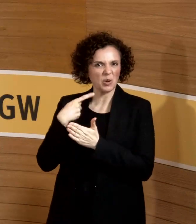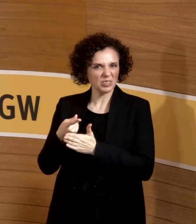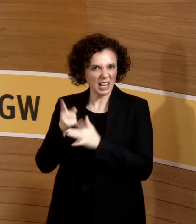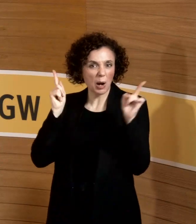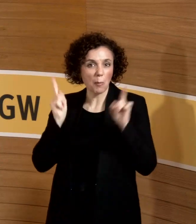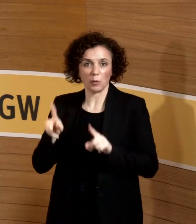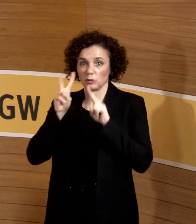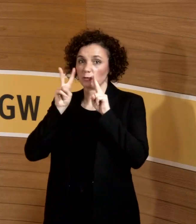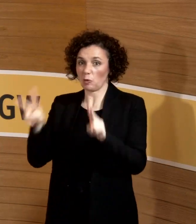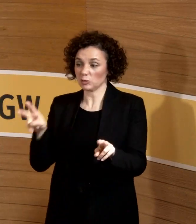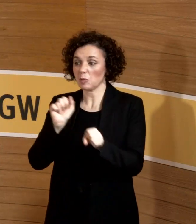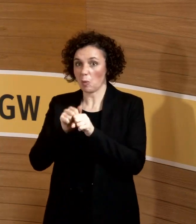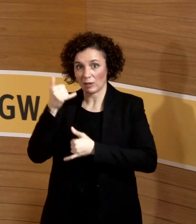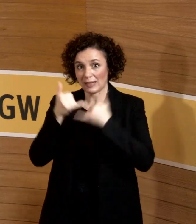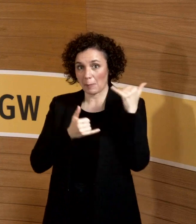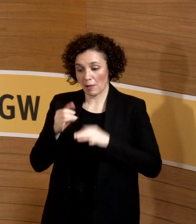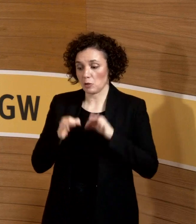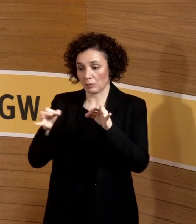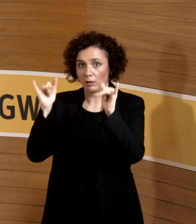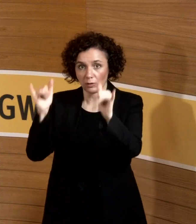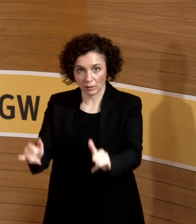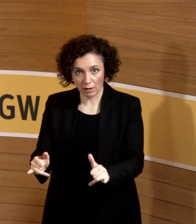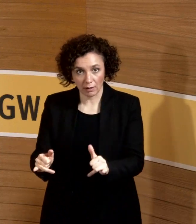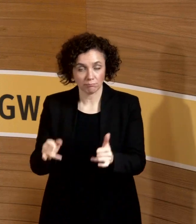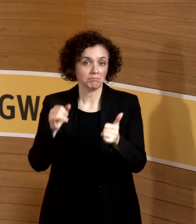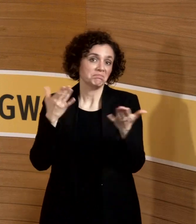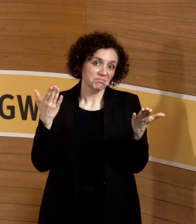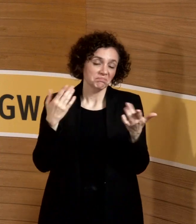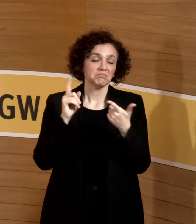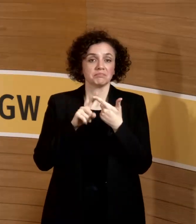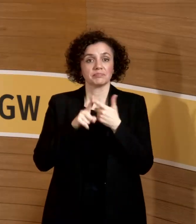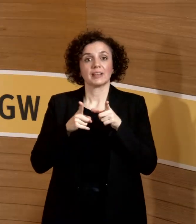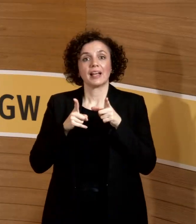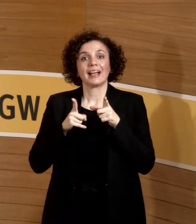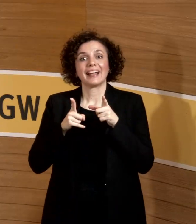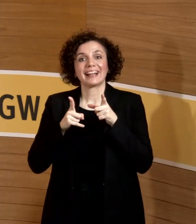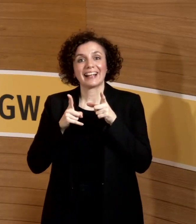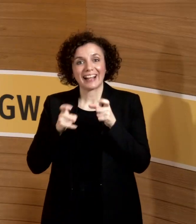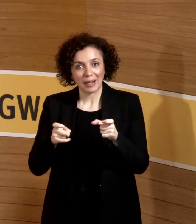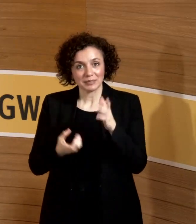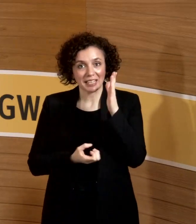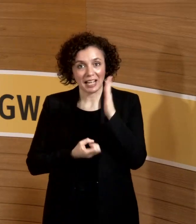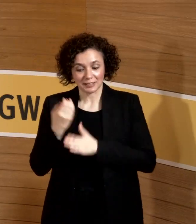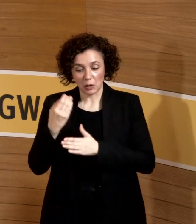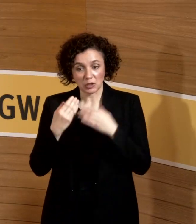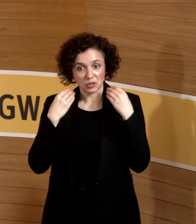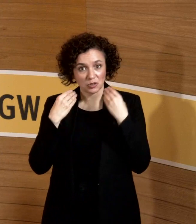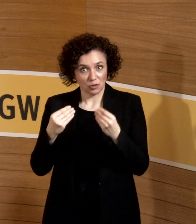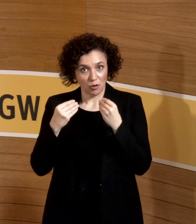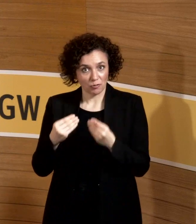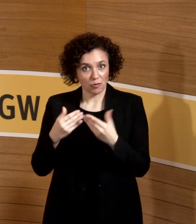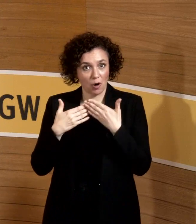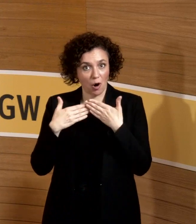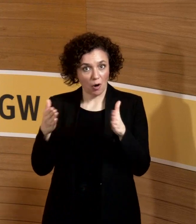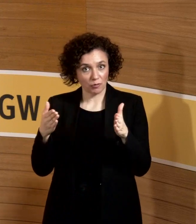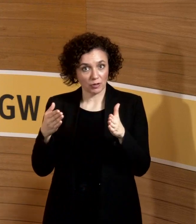riesen, Gefahrstoffe sind echt ein großes Problem. Krebsersorgende Stoffe, offene Radionuklide sind natürlich auch mit Inkooperation